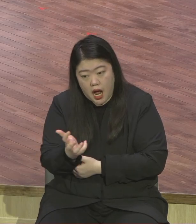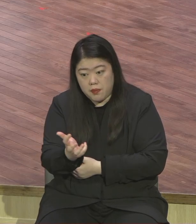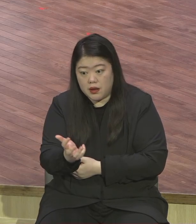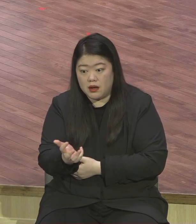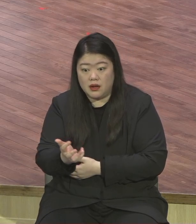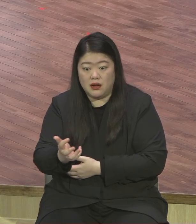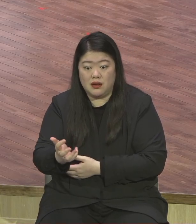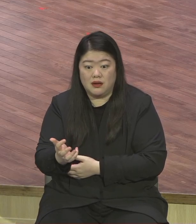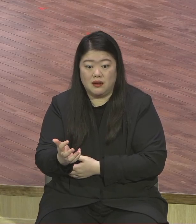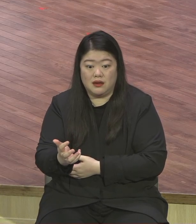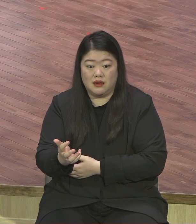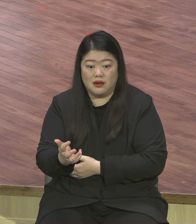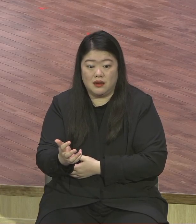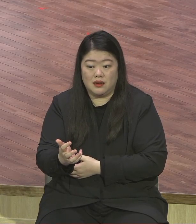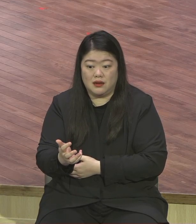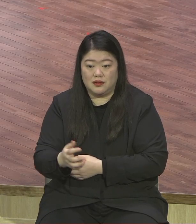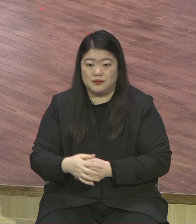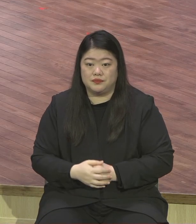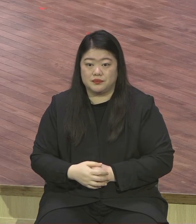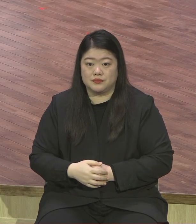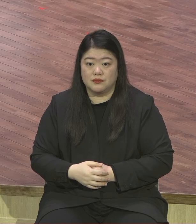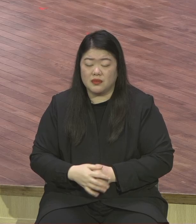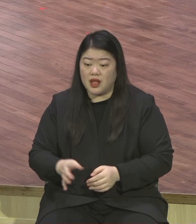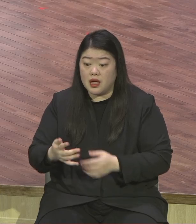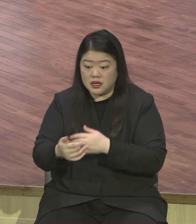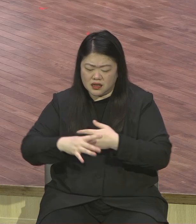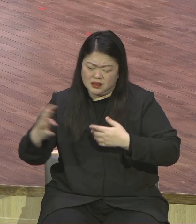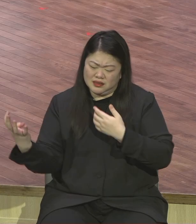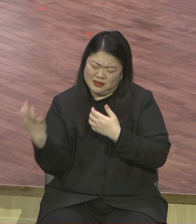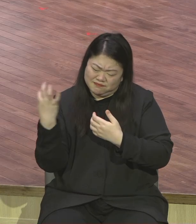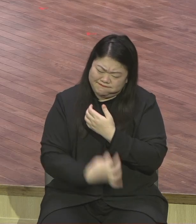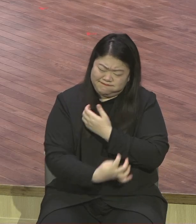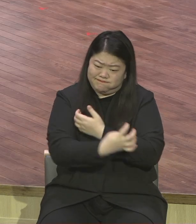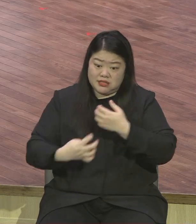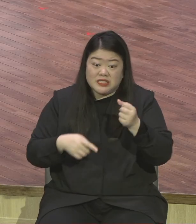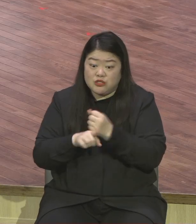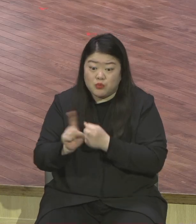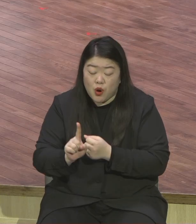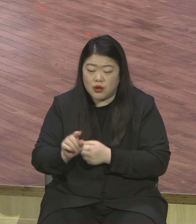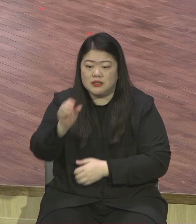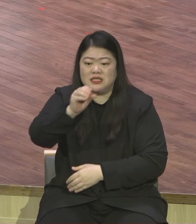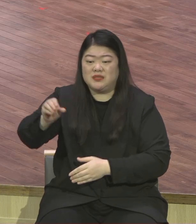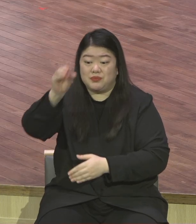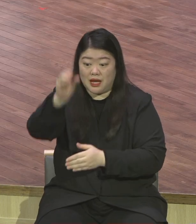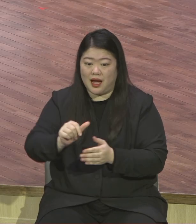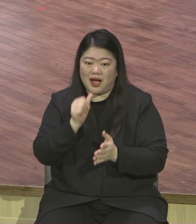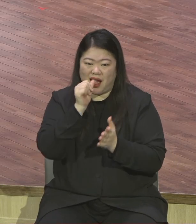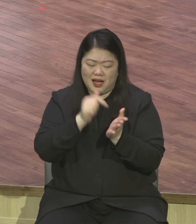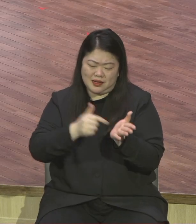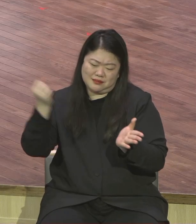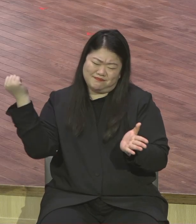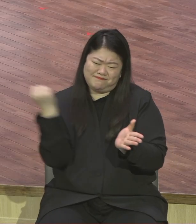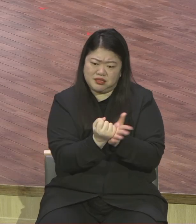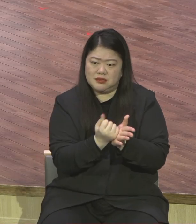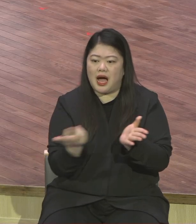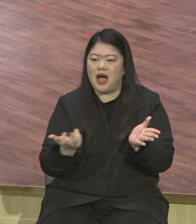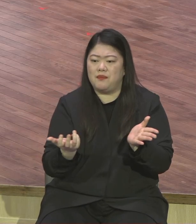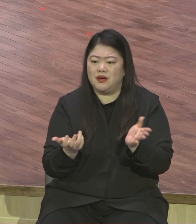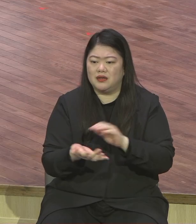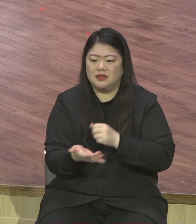십자가 처형이 너무 고통스럽기 때문에 반죽에서 올라가요 본인이 덜 아픈 거예요 그 죽은